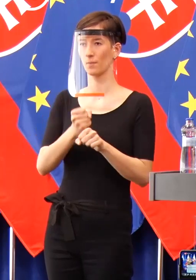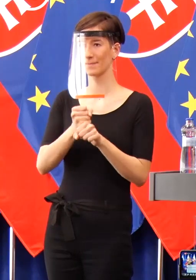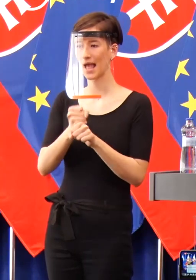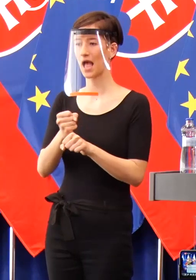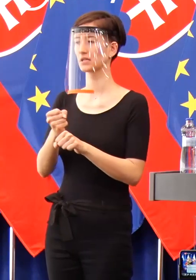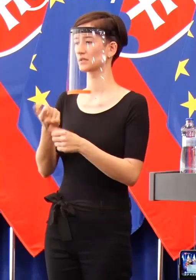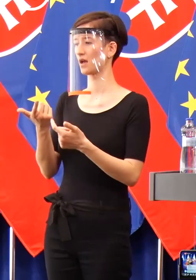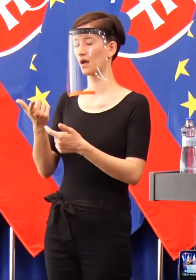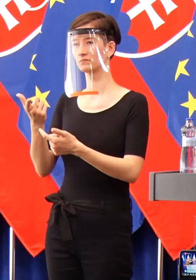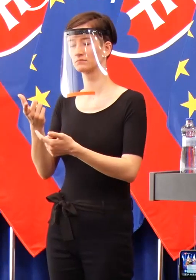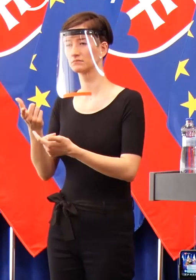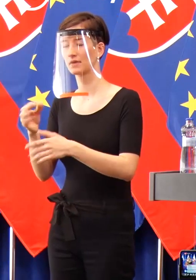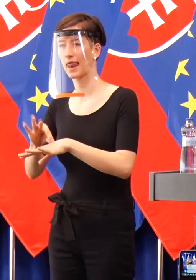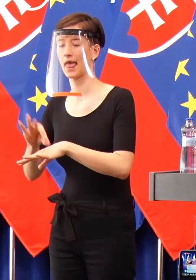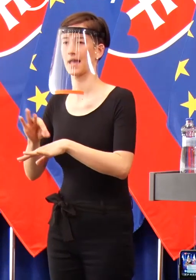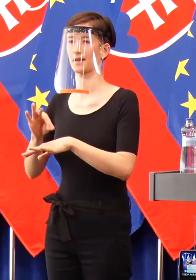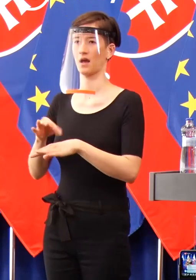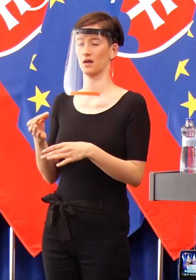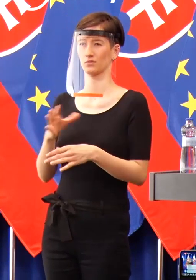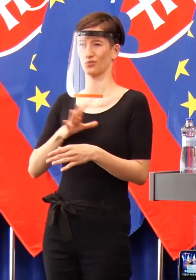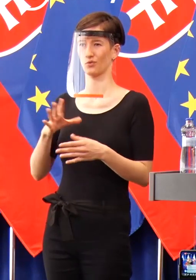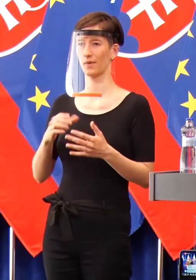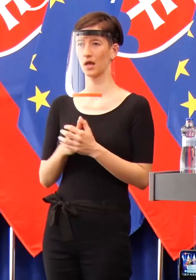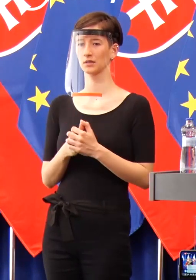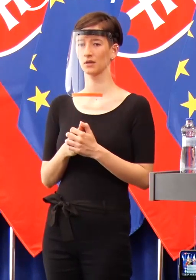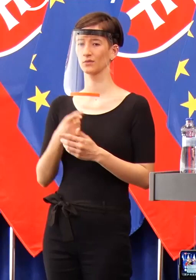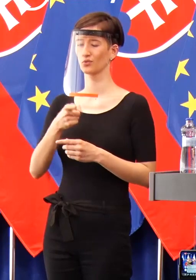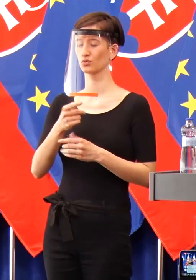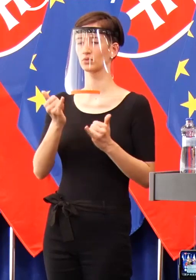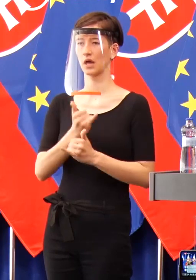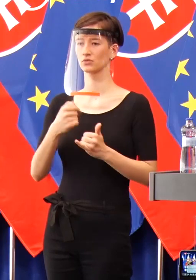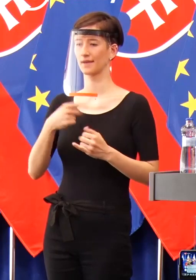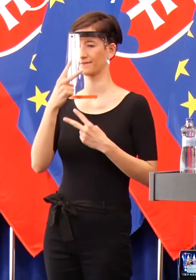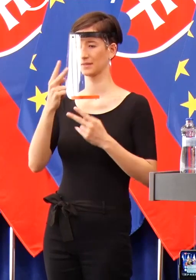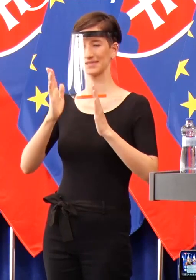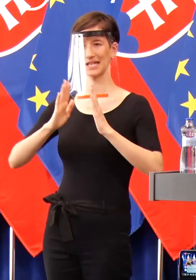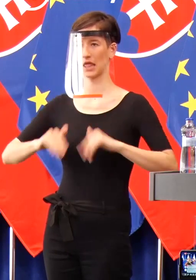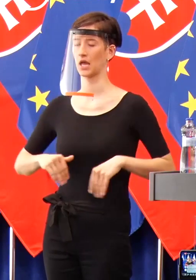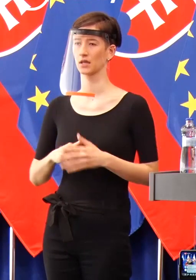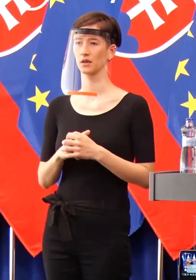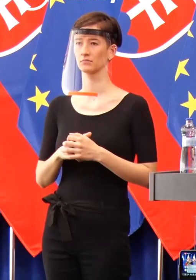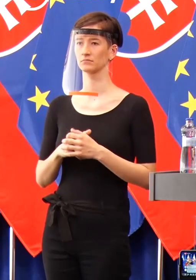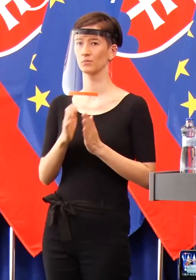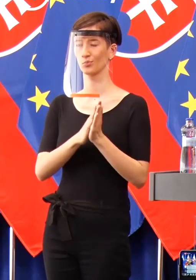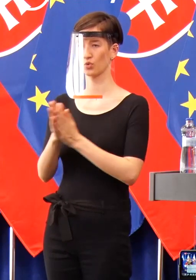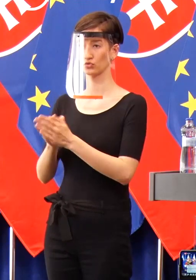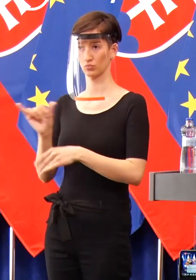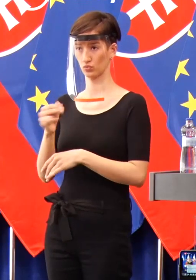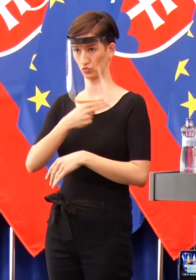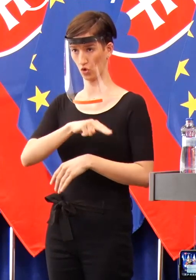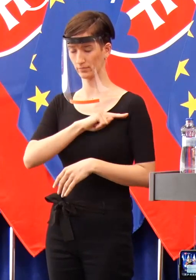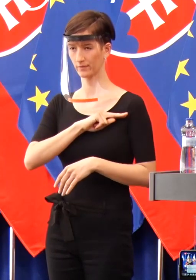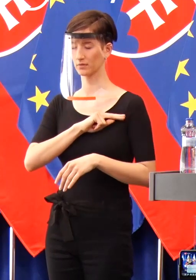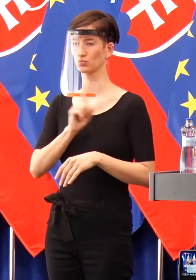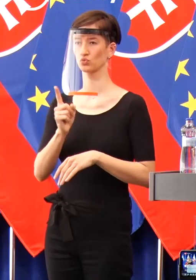-kilometrovej kolóne niekde na ďalnici. Jednoducho, je to zlíhanie, páni nech sa dohodnú, donesie zodpovednosť a nech sa ospravdňa za to ľuďom. Ale